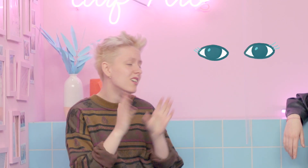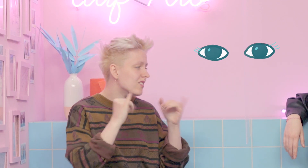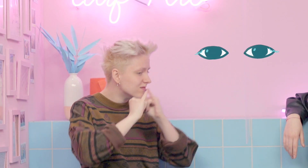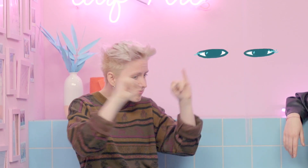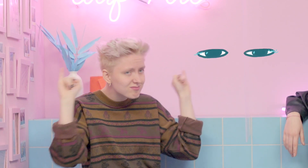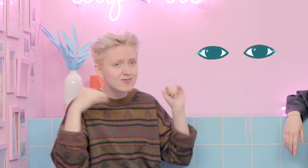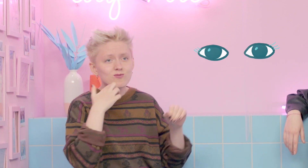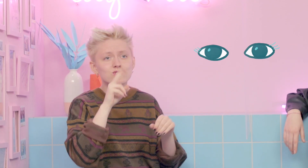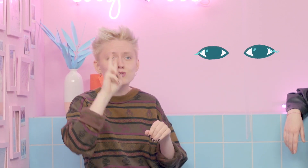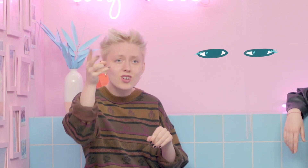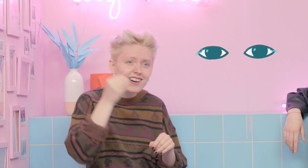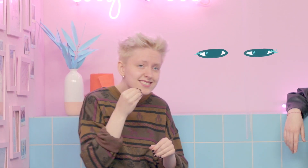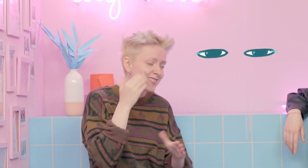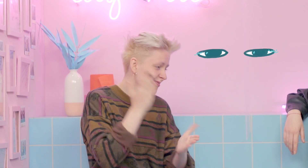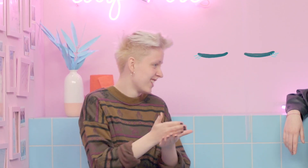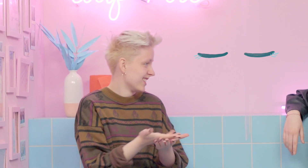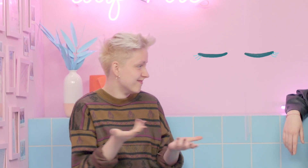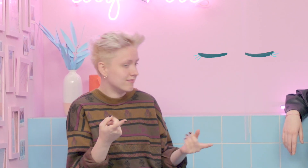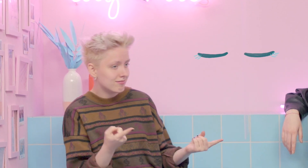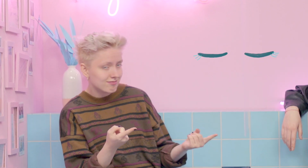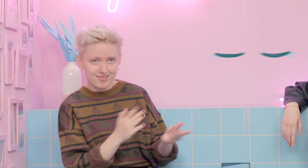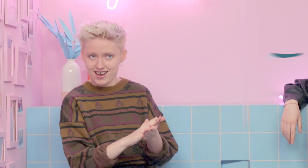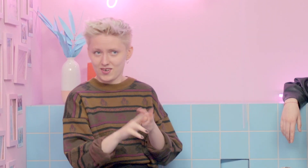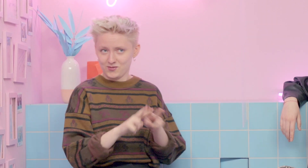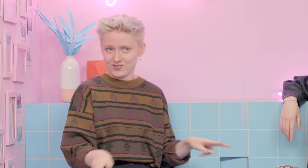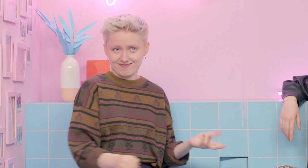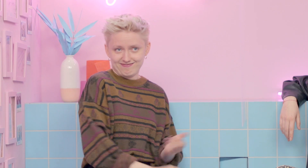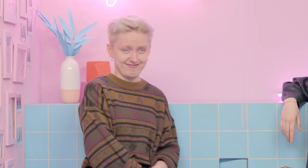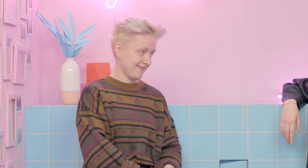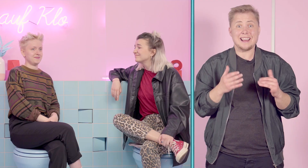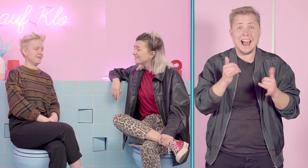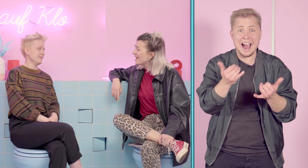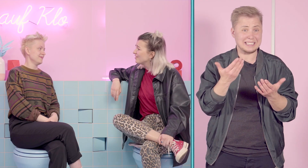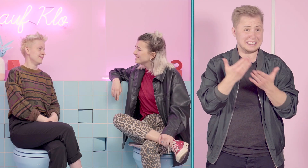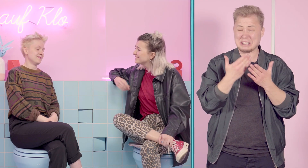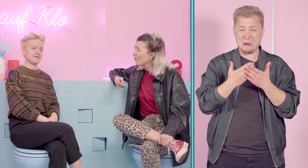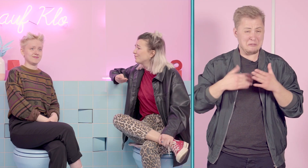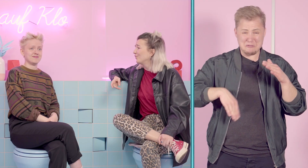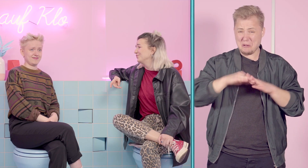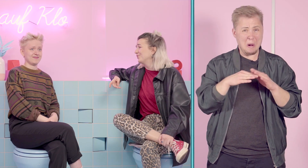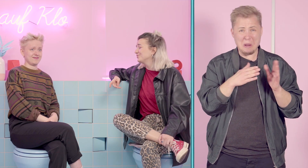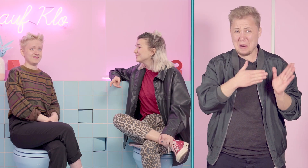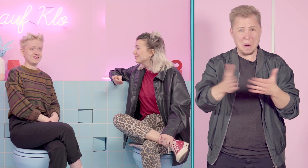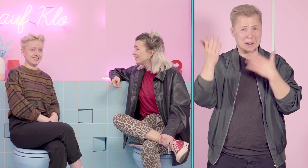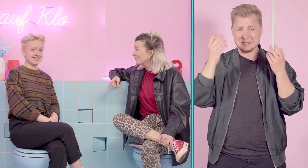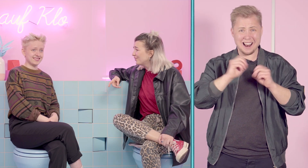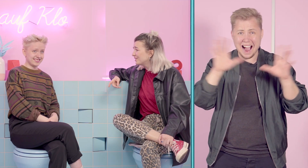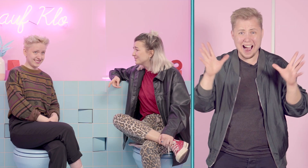nichts habe und denke mir echt, die Welt kann mich mal oder irgendwie einfach nur rumhängen und rumschillen will. Auf jeden Fall. Ja, und das ist auch voll in Ordnung. Das gehört auch voll dazu.